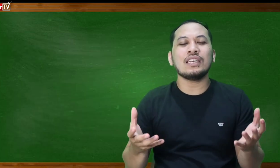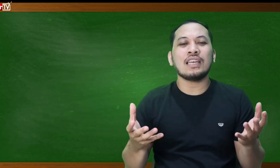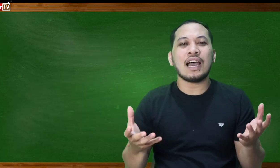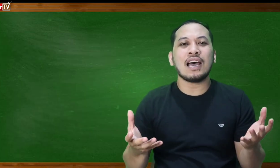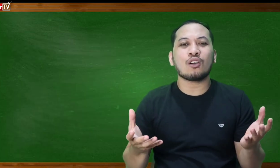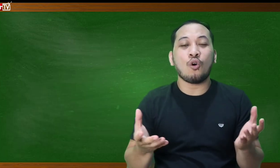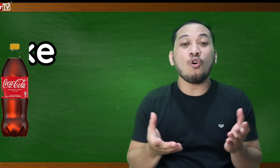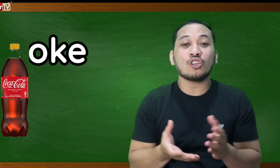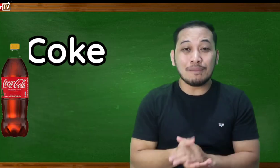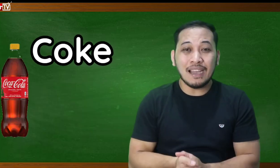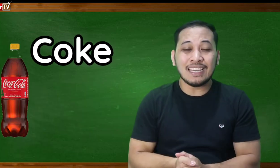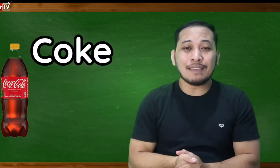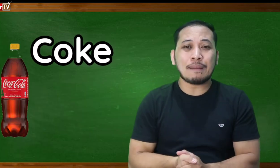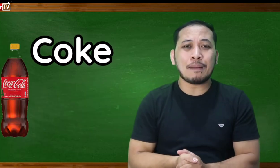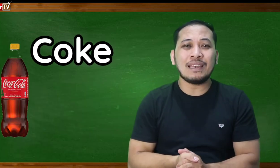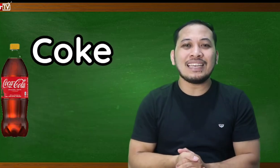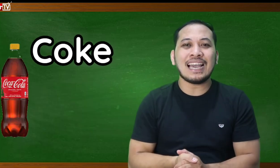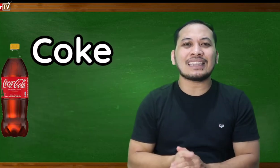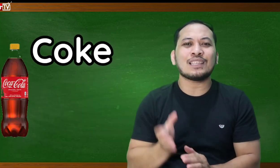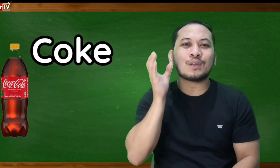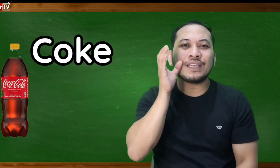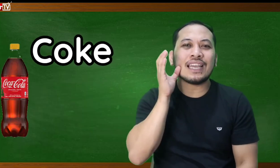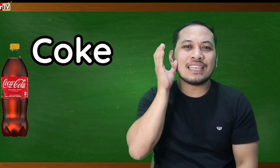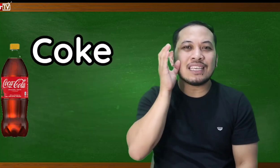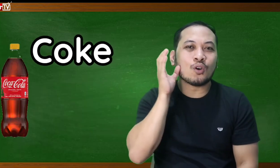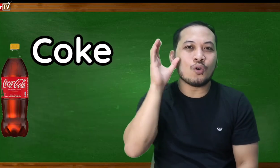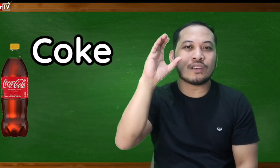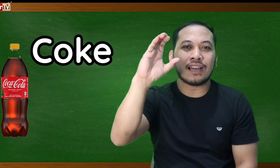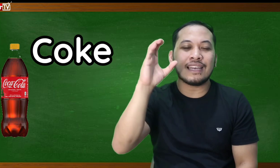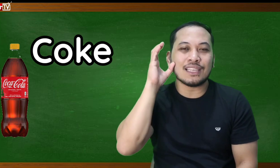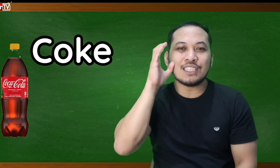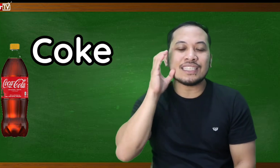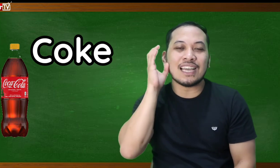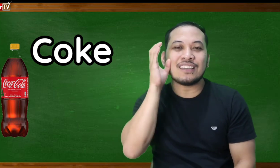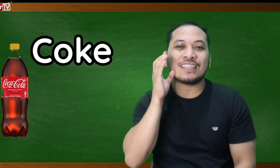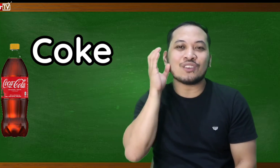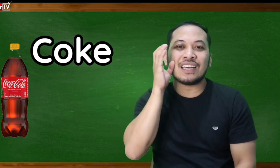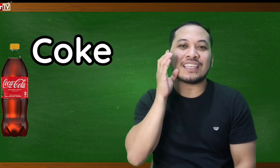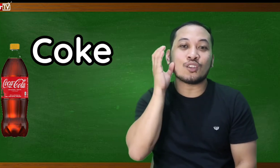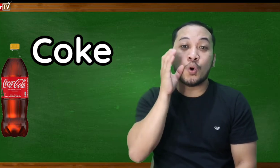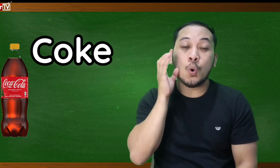coke naman ipapabili natin so ayan coke naka letter C tayo again to natin coke